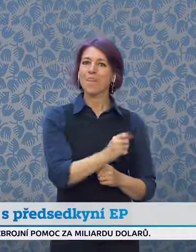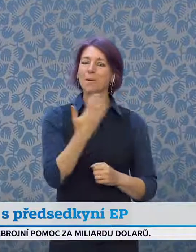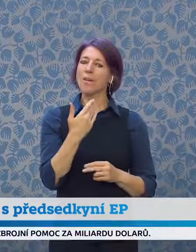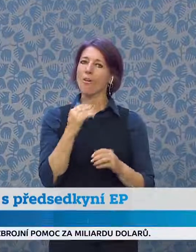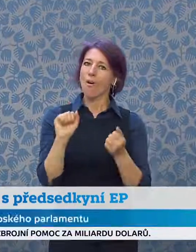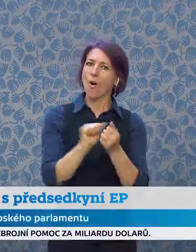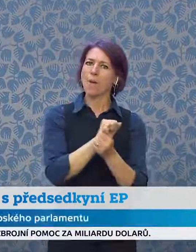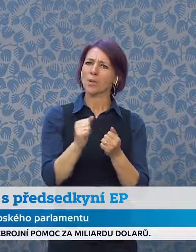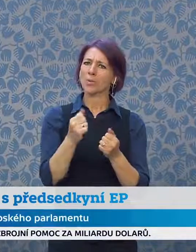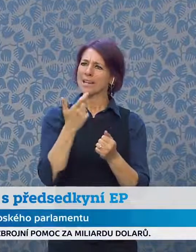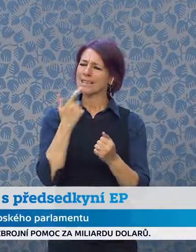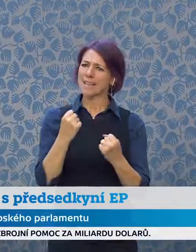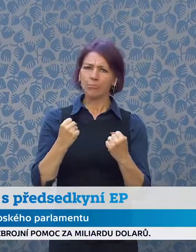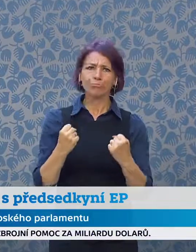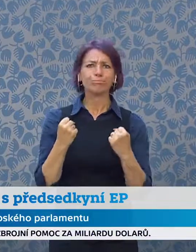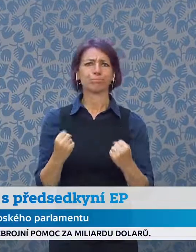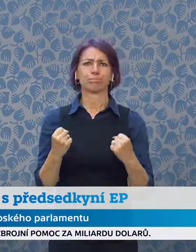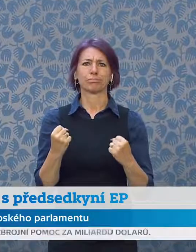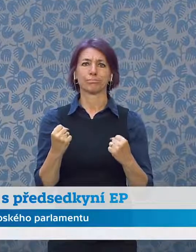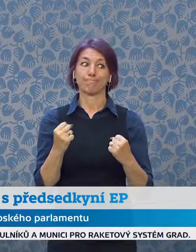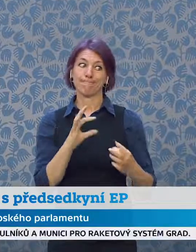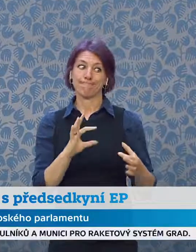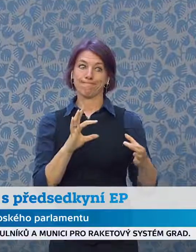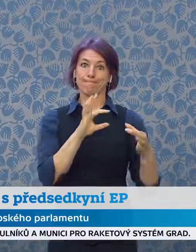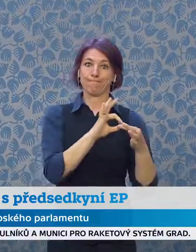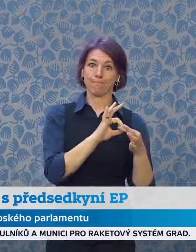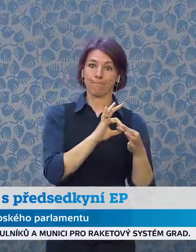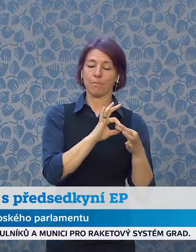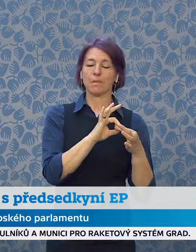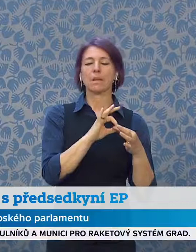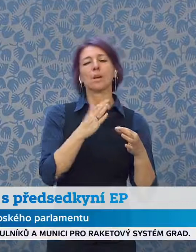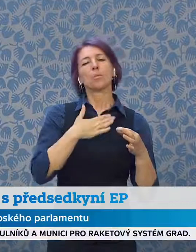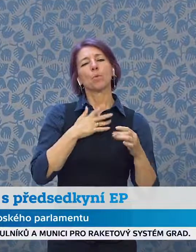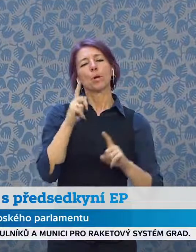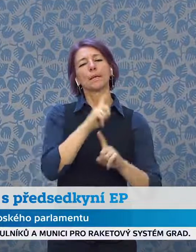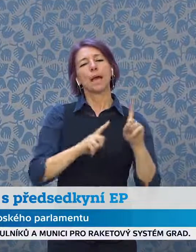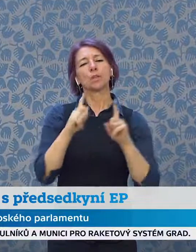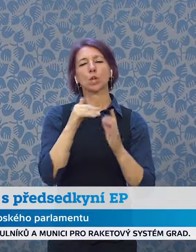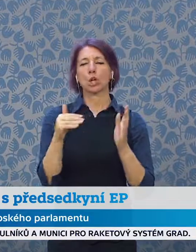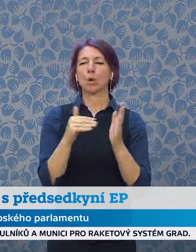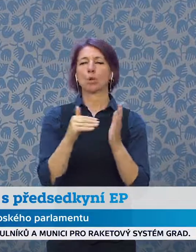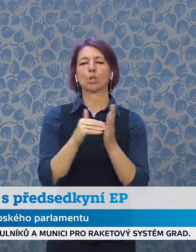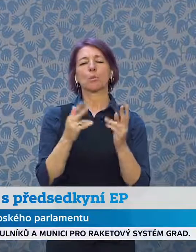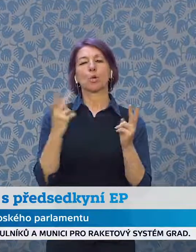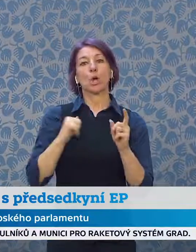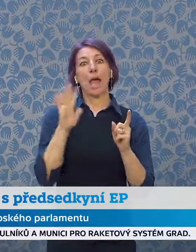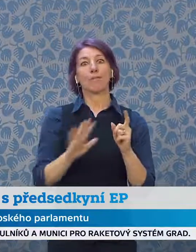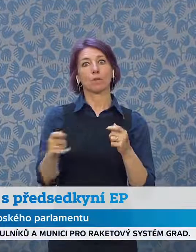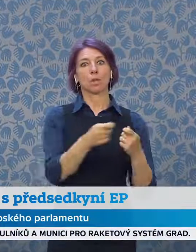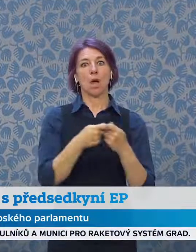strategic autonomy. Now this would refer to us having an energy union